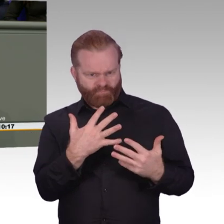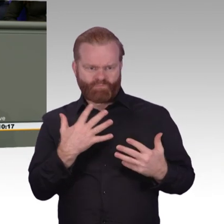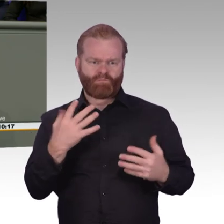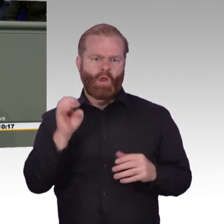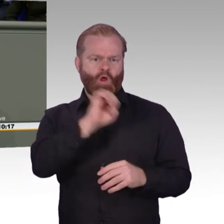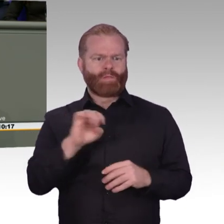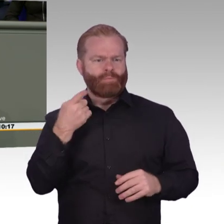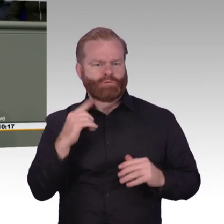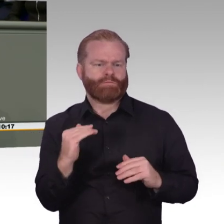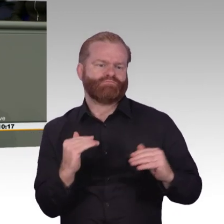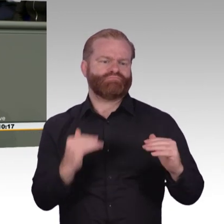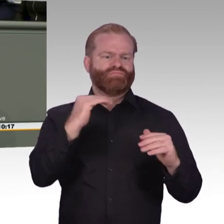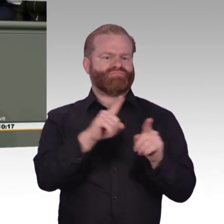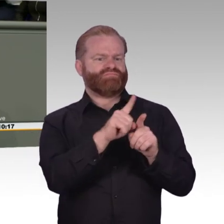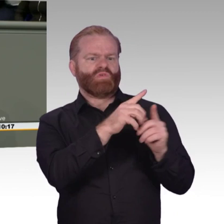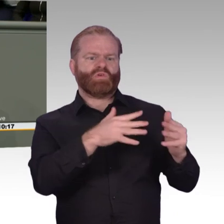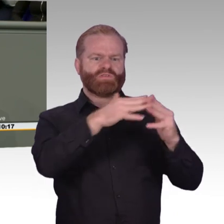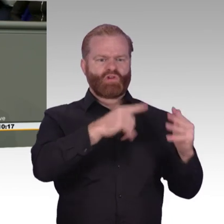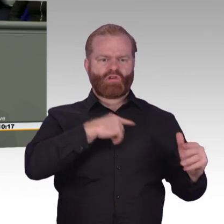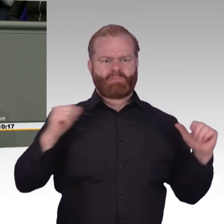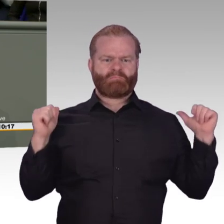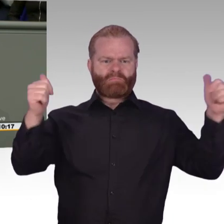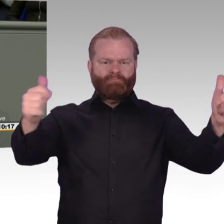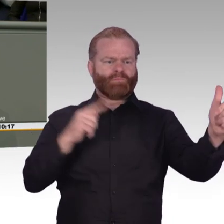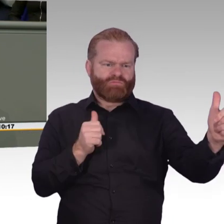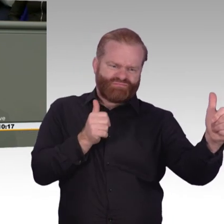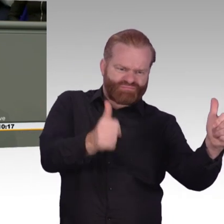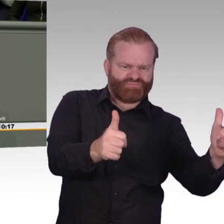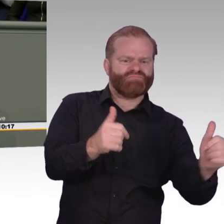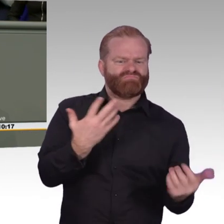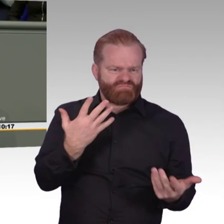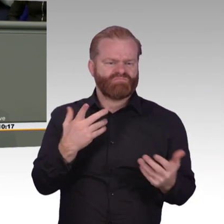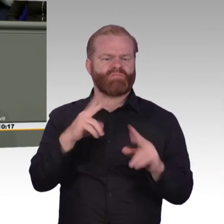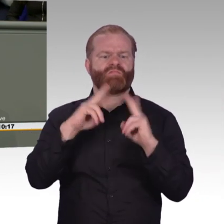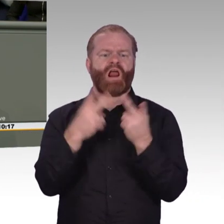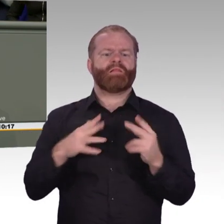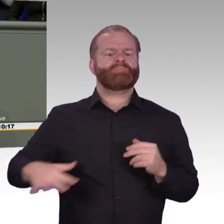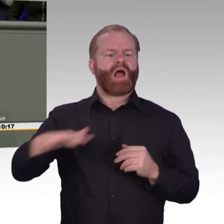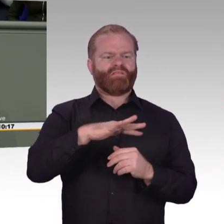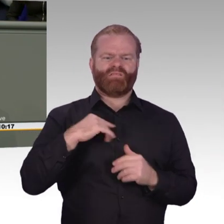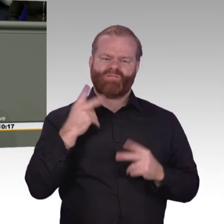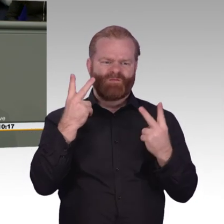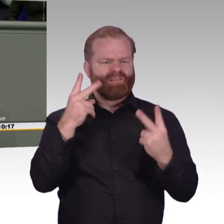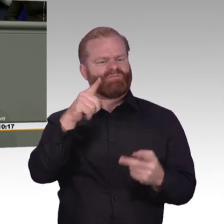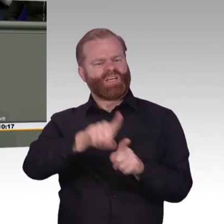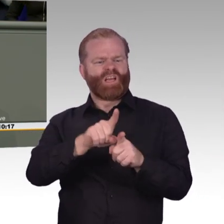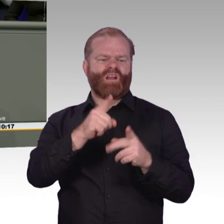werden, die Ethik muss in die Technik implementiert werden. Der Bürger erfährt über die Medien, dass wir in Berlin über die